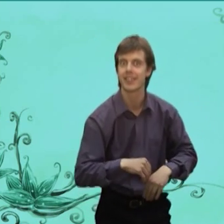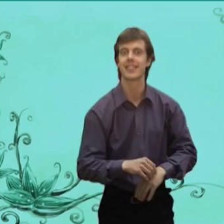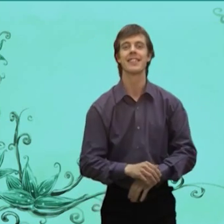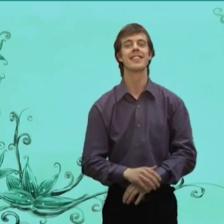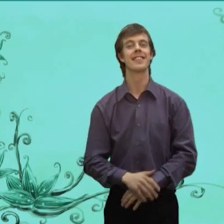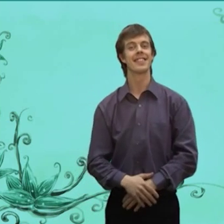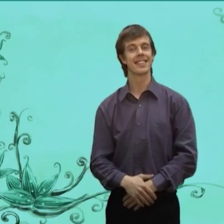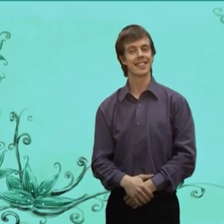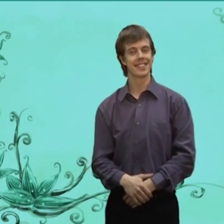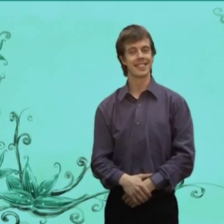Вас Не Задрал